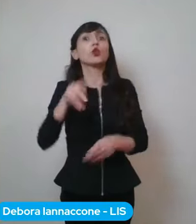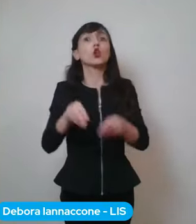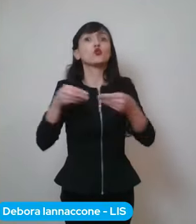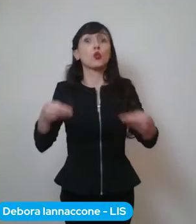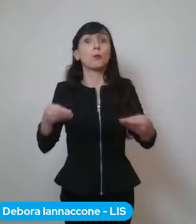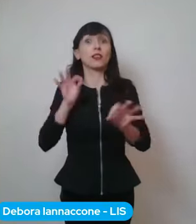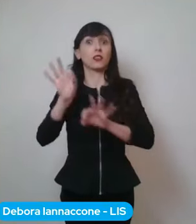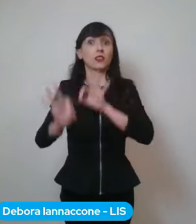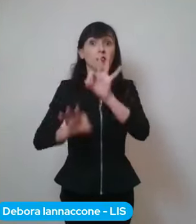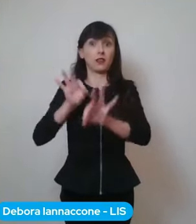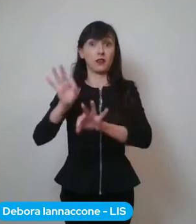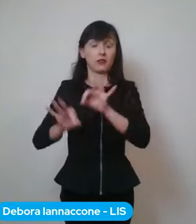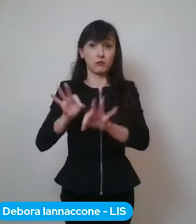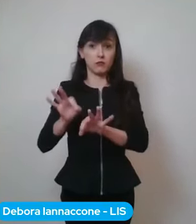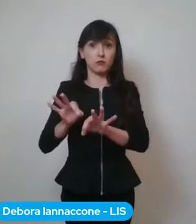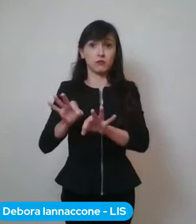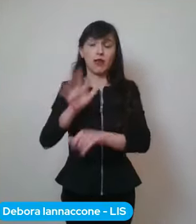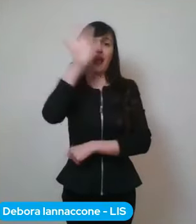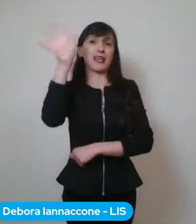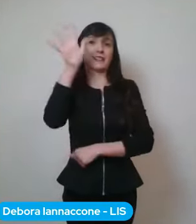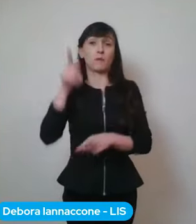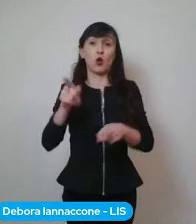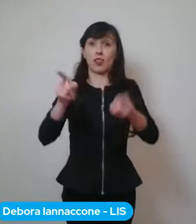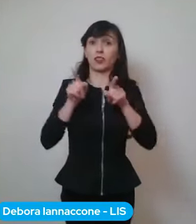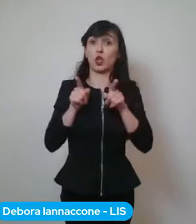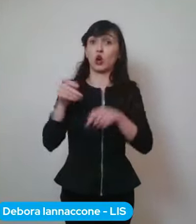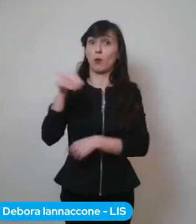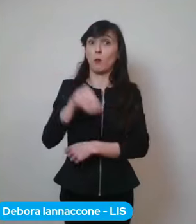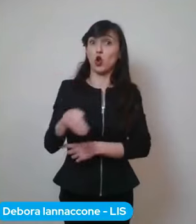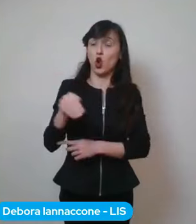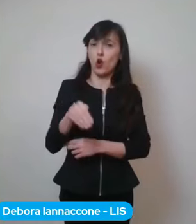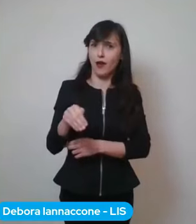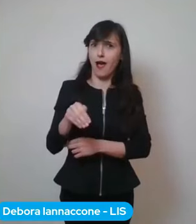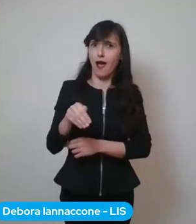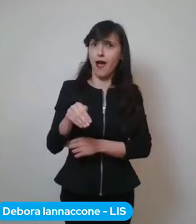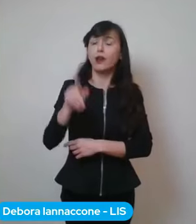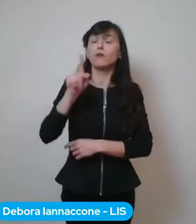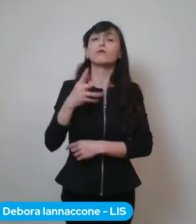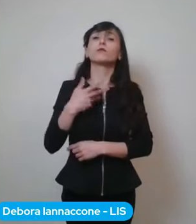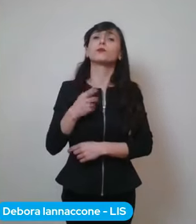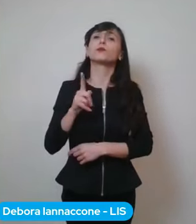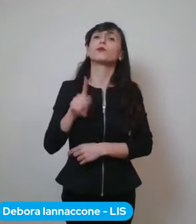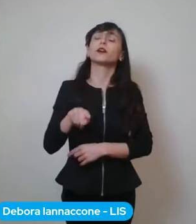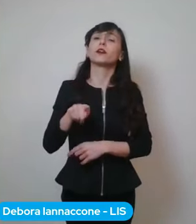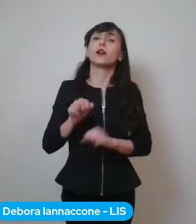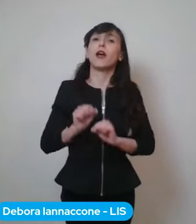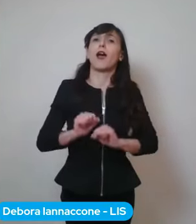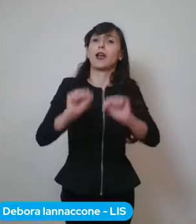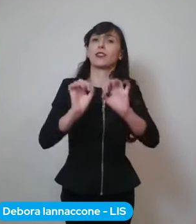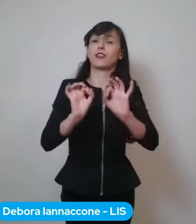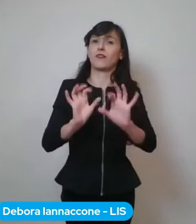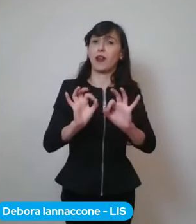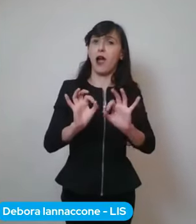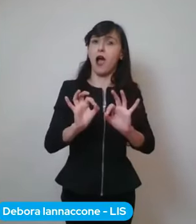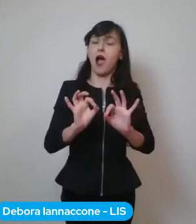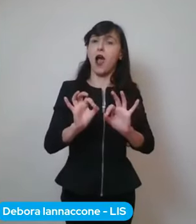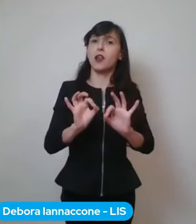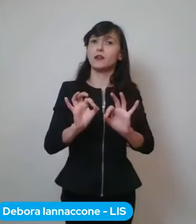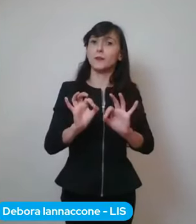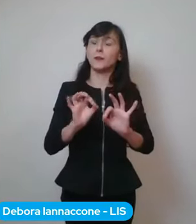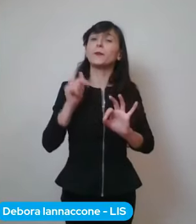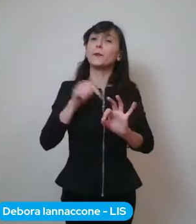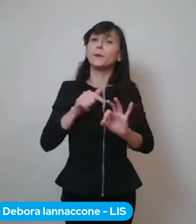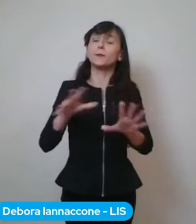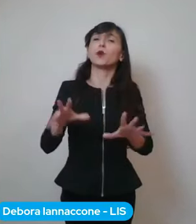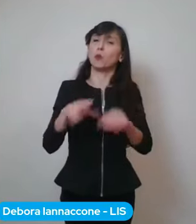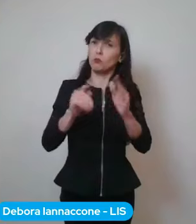come ad esempio gli anticorpi monoclonali, abbiamo l'antivirale che comincia ad avere una